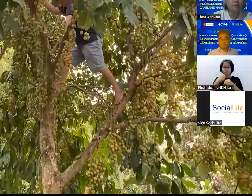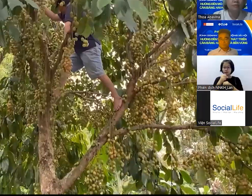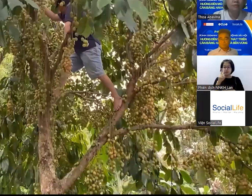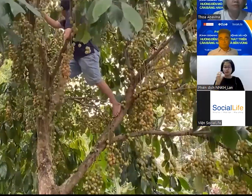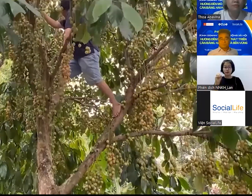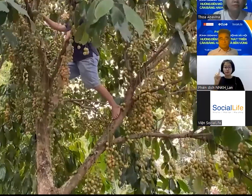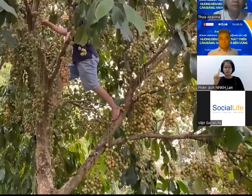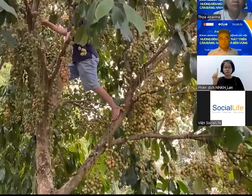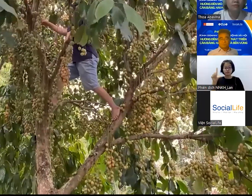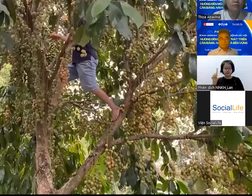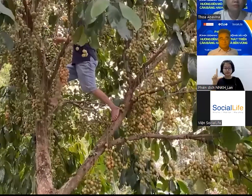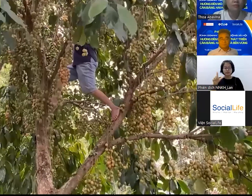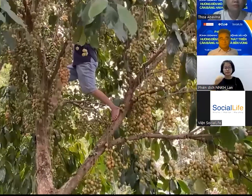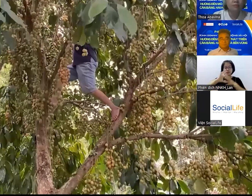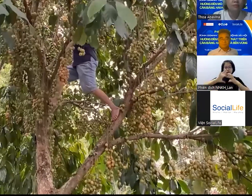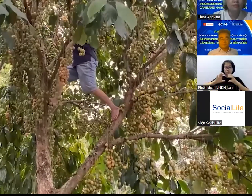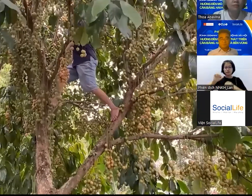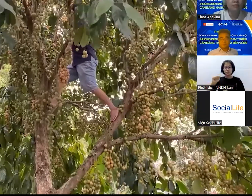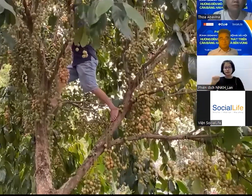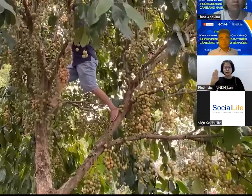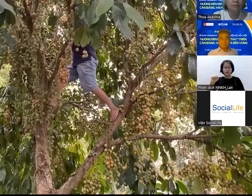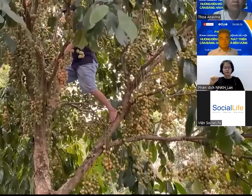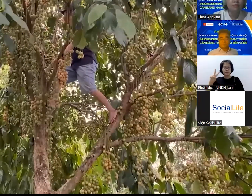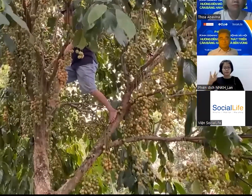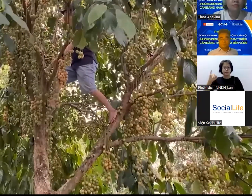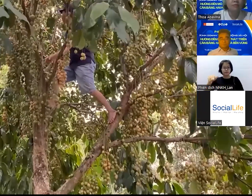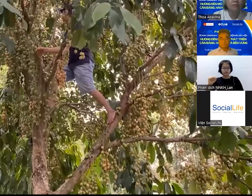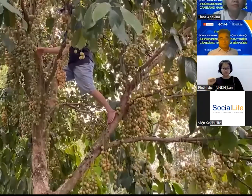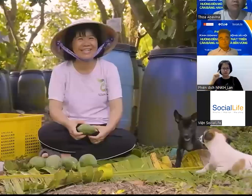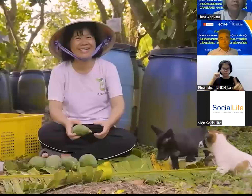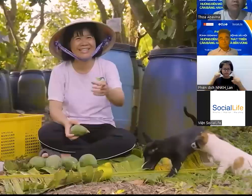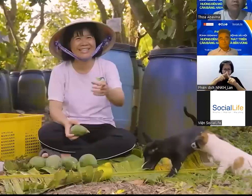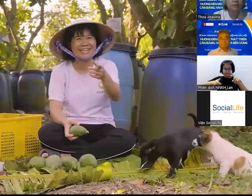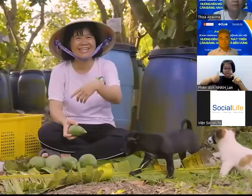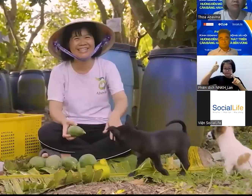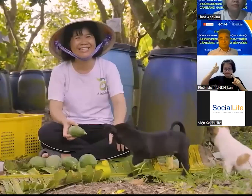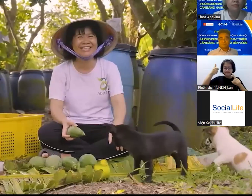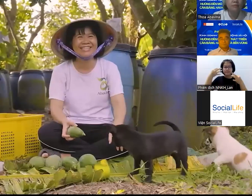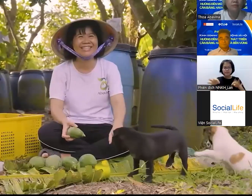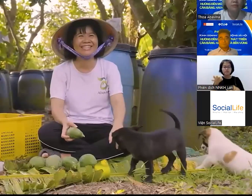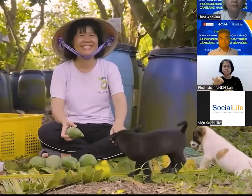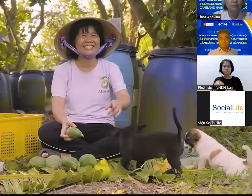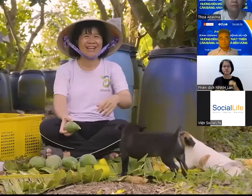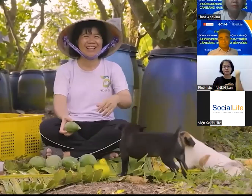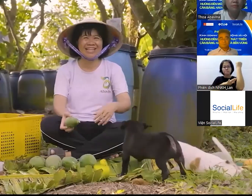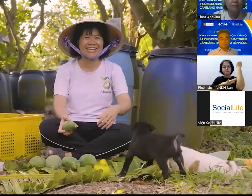không video dẫn